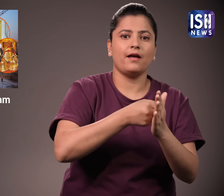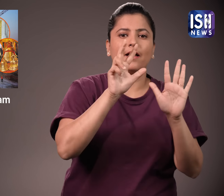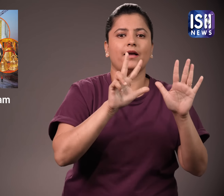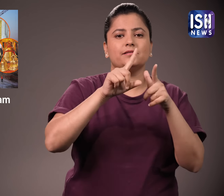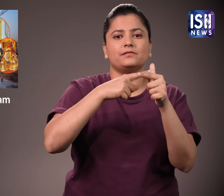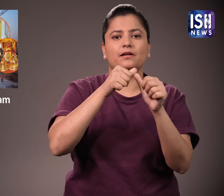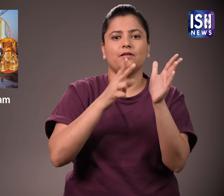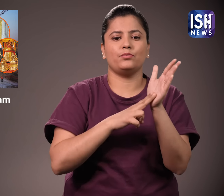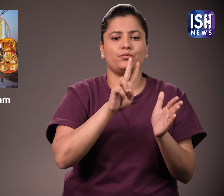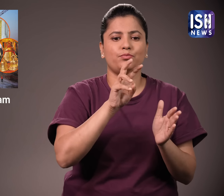पहुचाया गया था